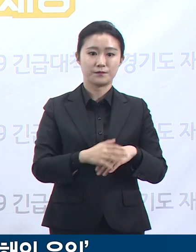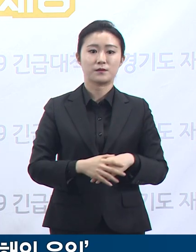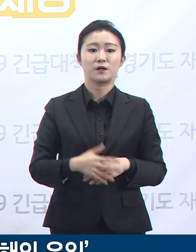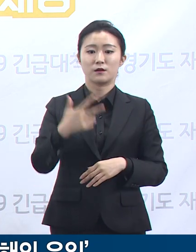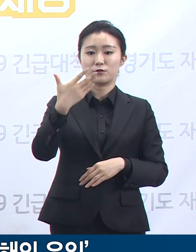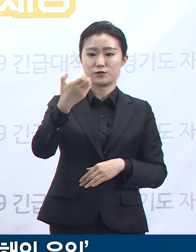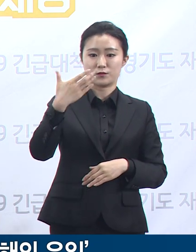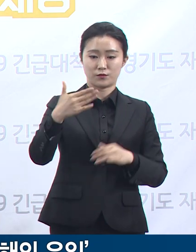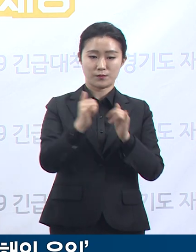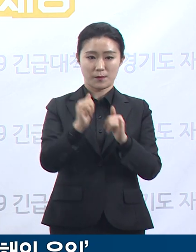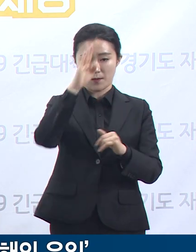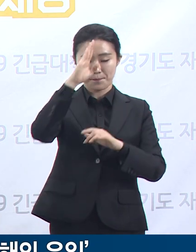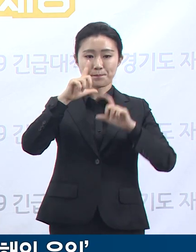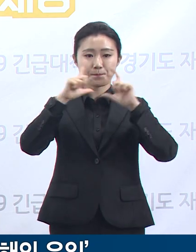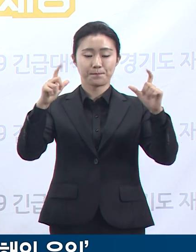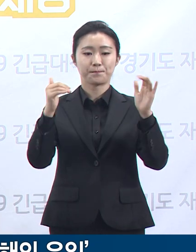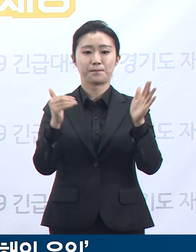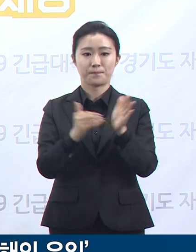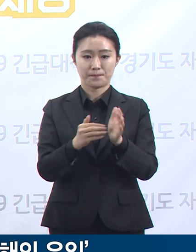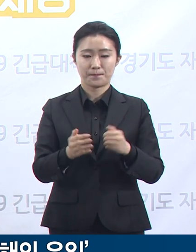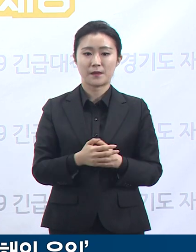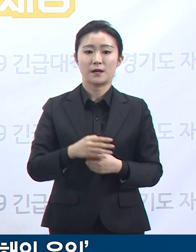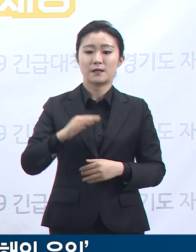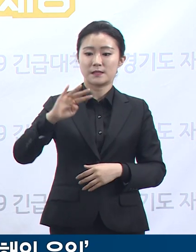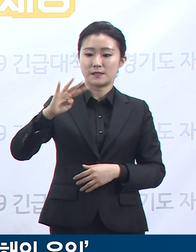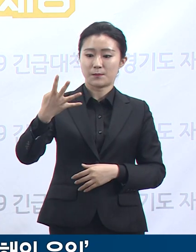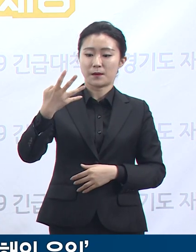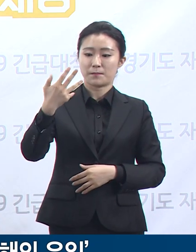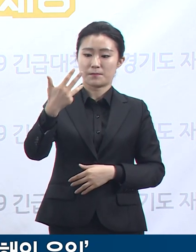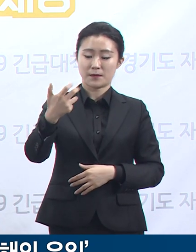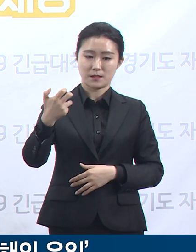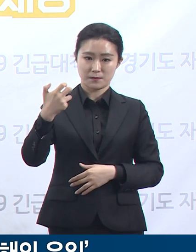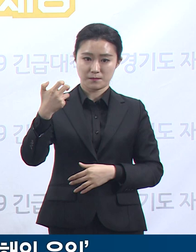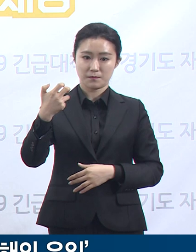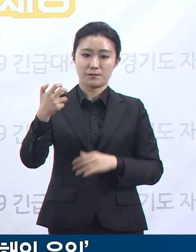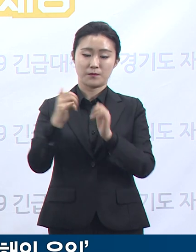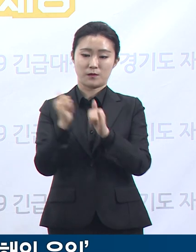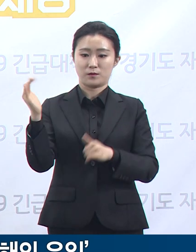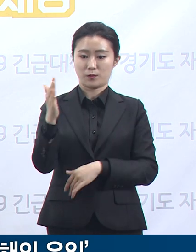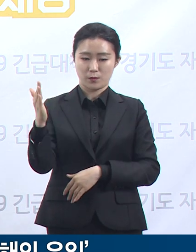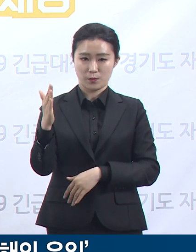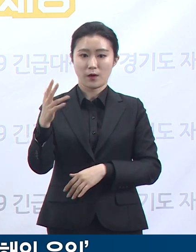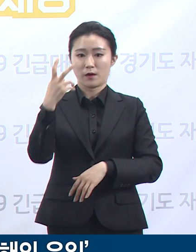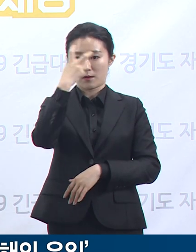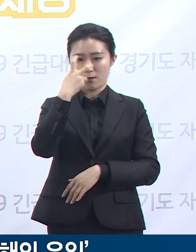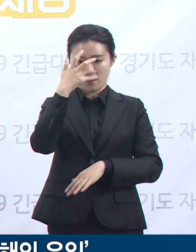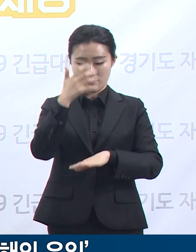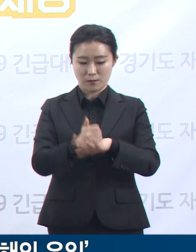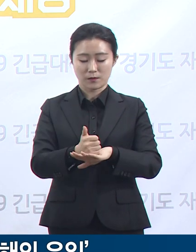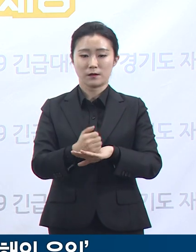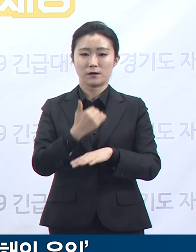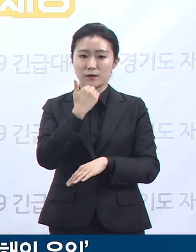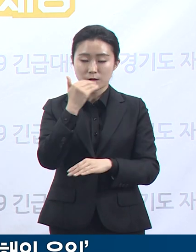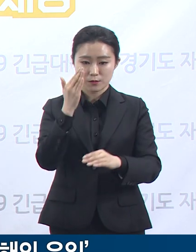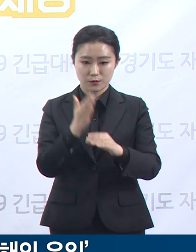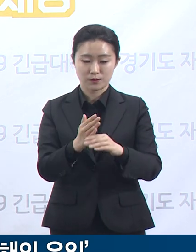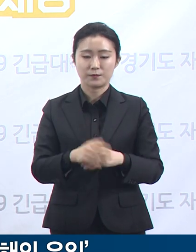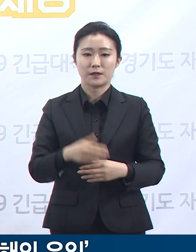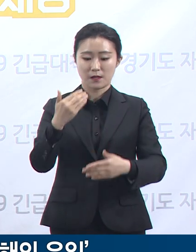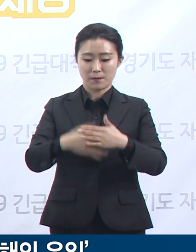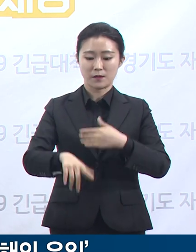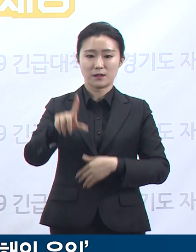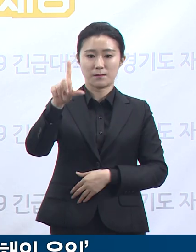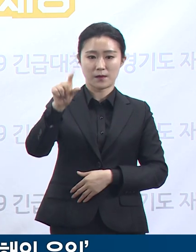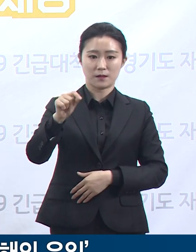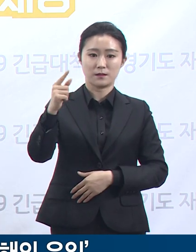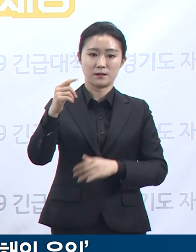판정을 받았고 488명은 결과를 기다리는 중입니다. 나머지 1만 954명에 대해서도 검사를 받을 수